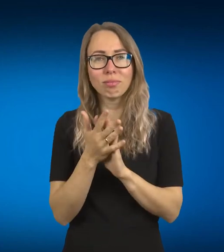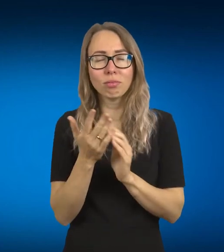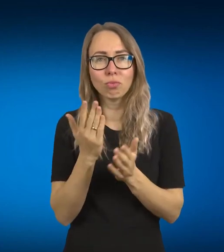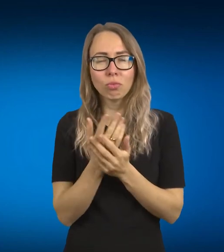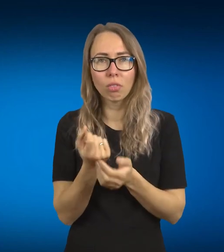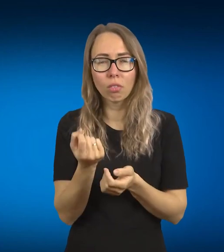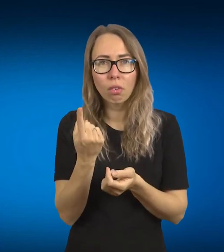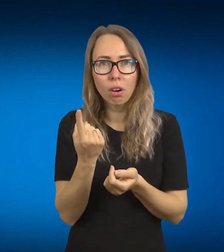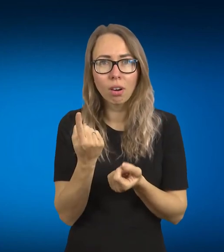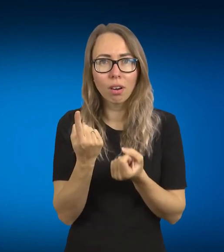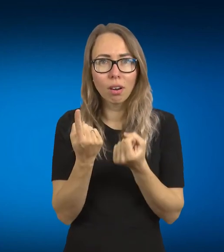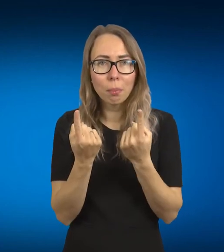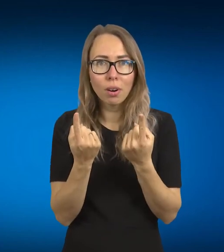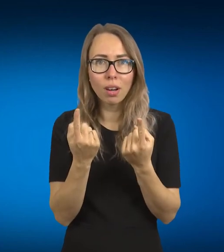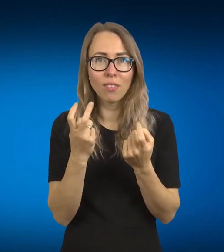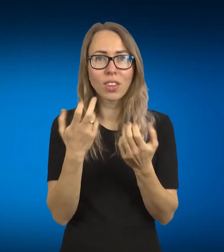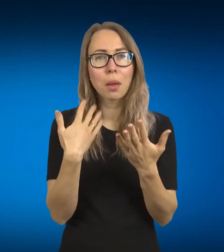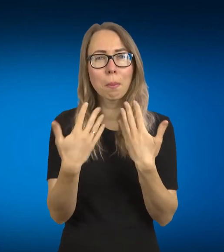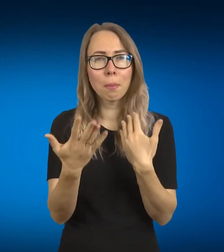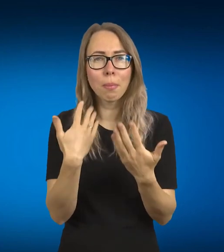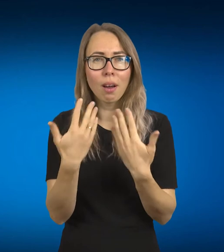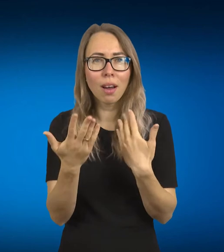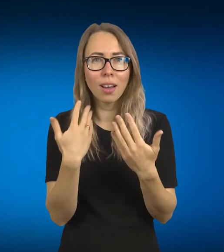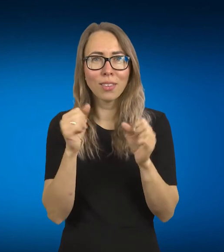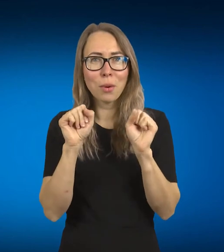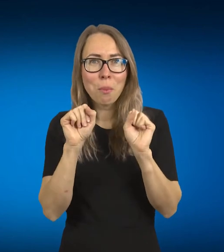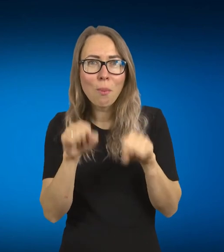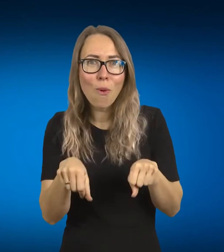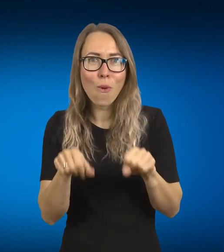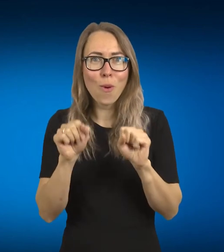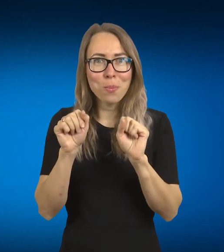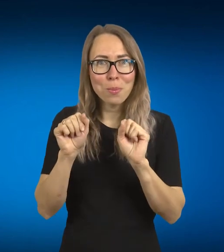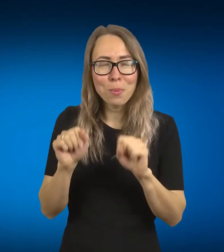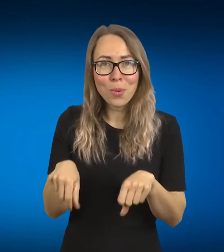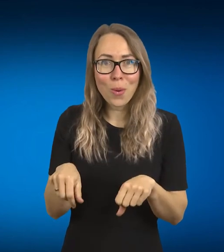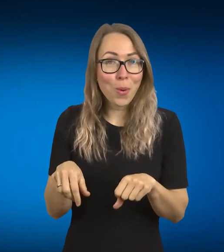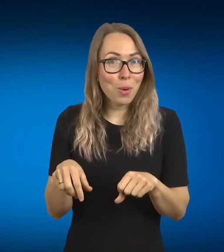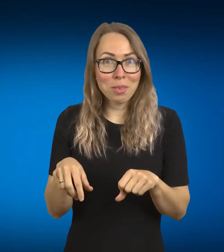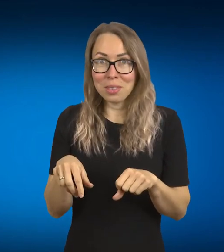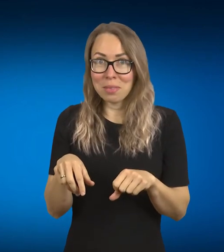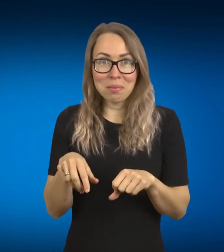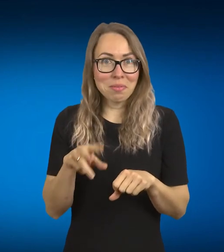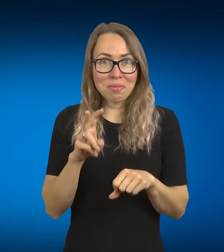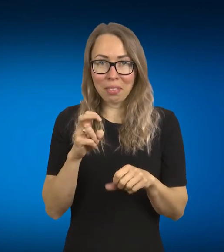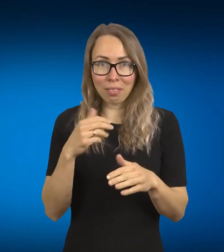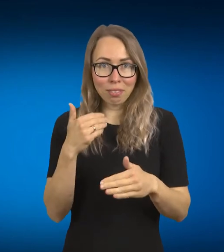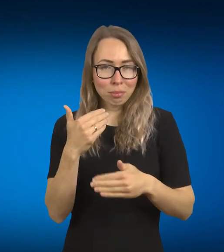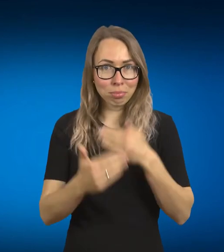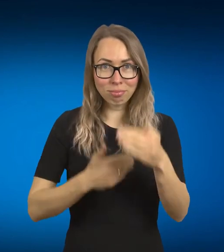komunikacijos, kur, nu, tikrai ekspresyviau viskas. Tai be abejo, kad duoda čia, bet